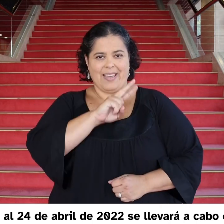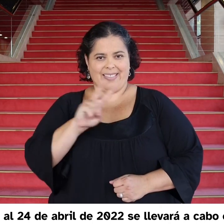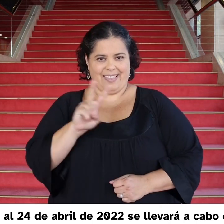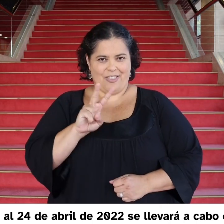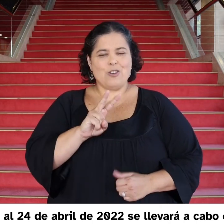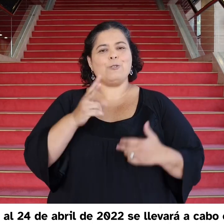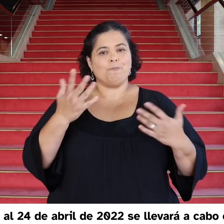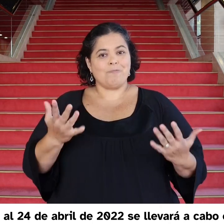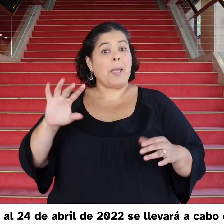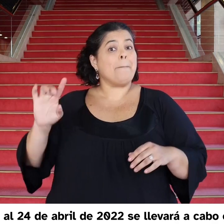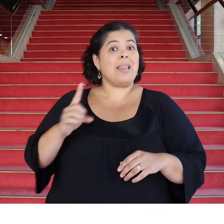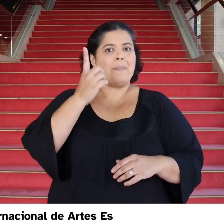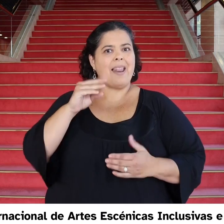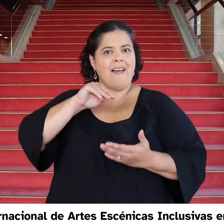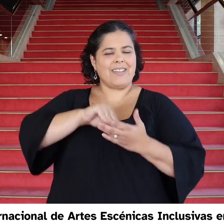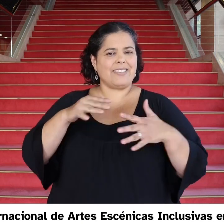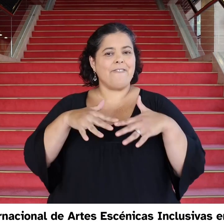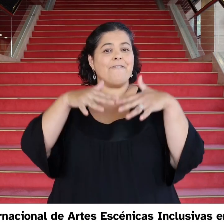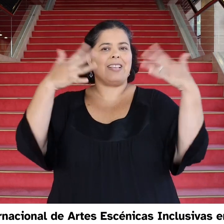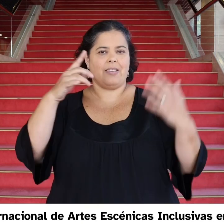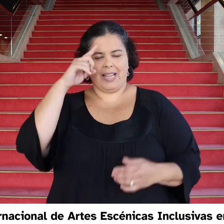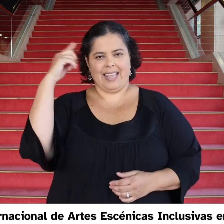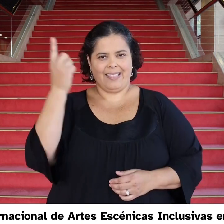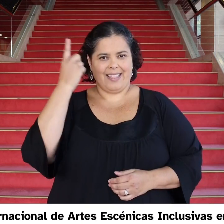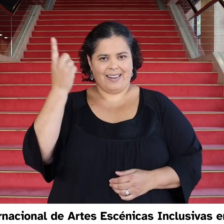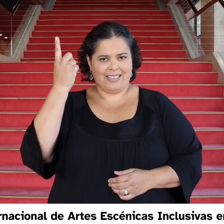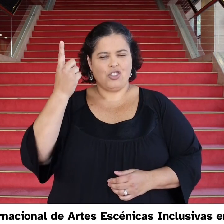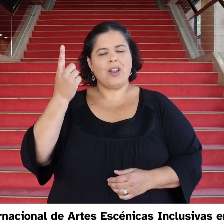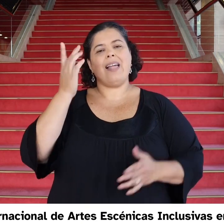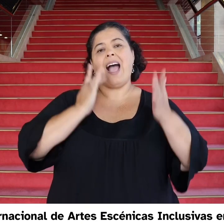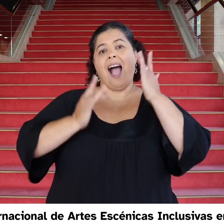a cabo el primer festival internacional de artes escénicas inclusivas en Uruguay.